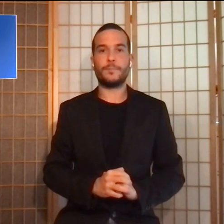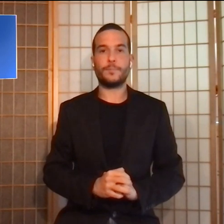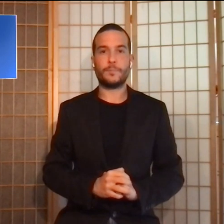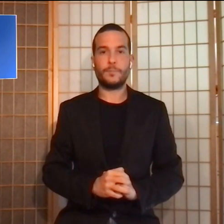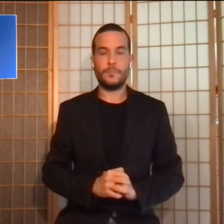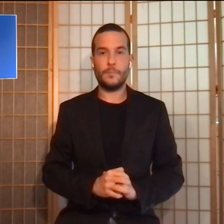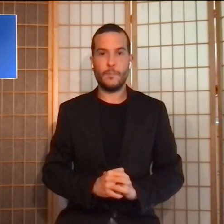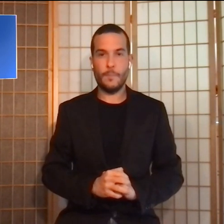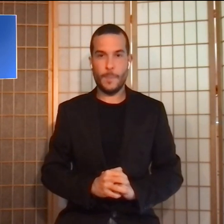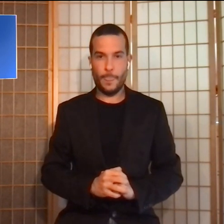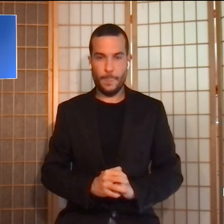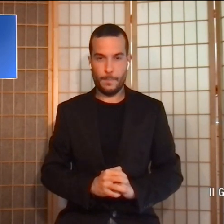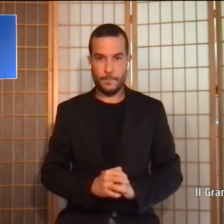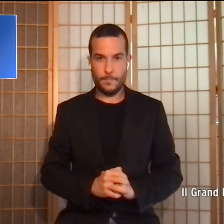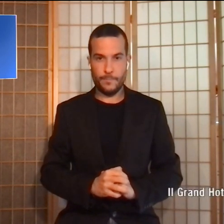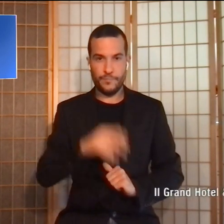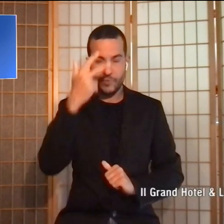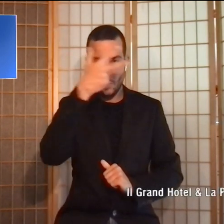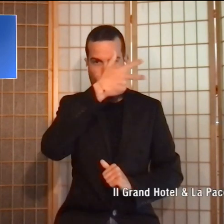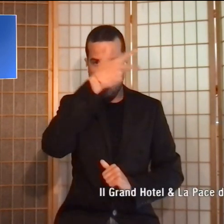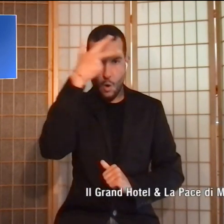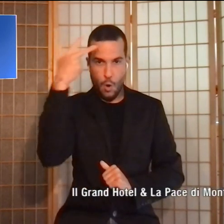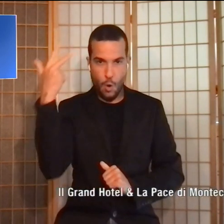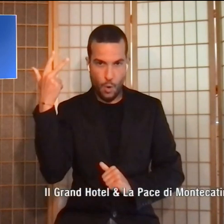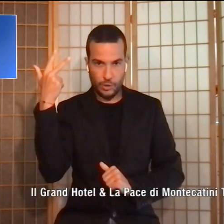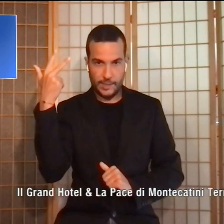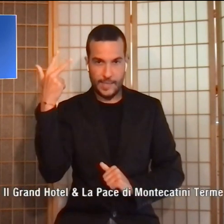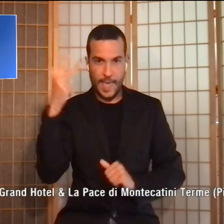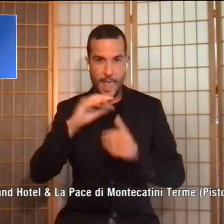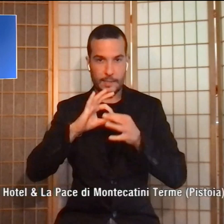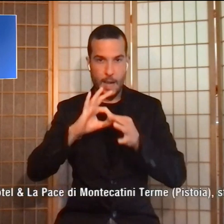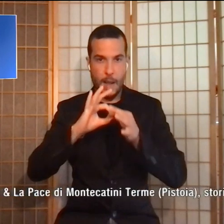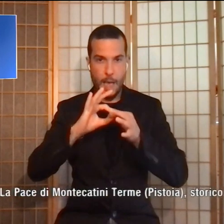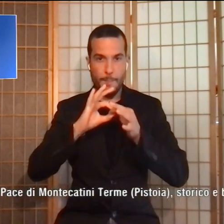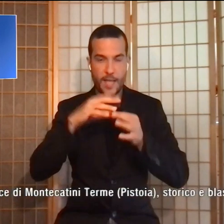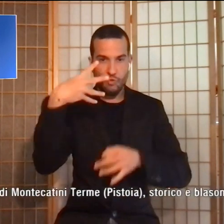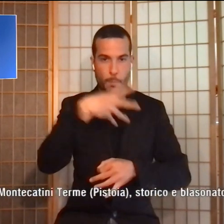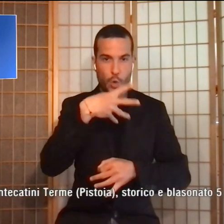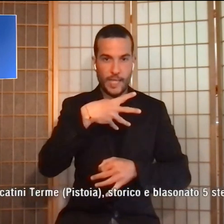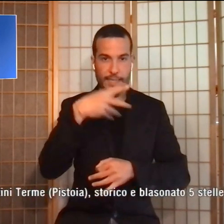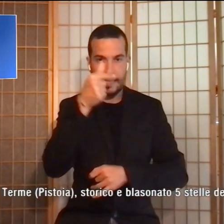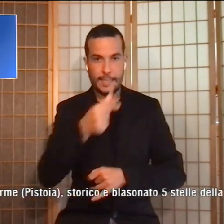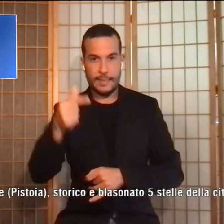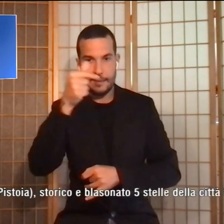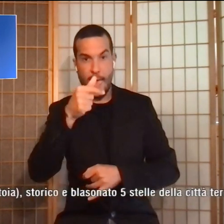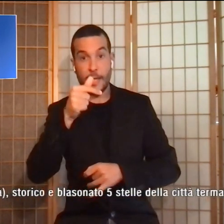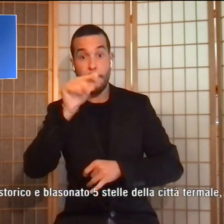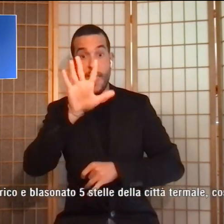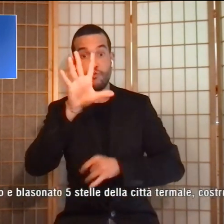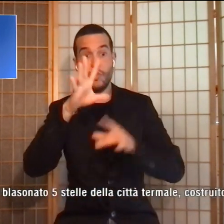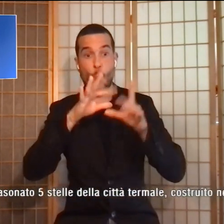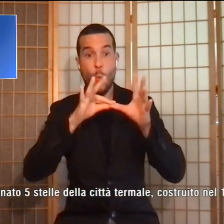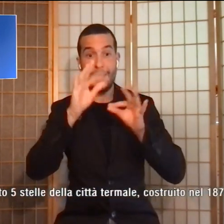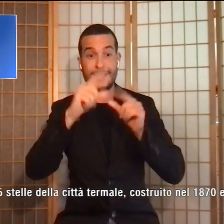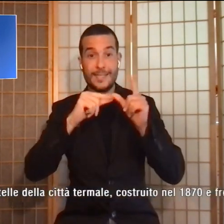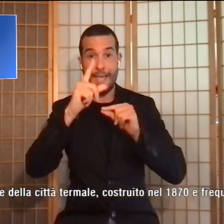Il grande hotel e la pace di Montecatini Terme, storico e blasonato 5 stelle della città termale